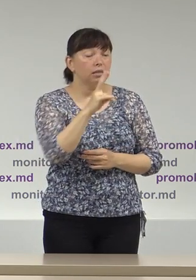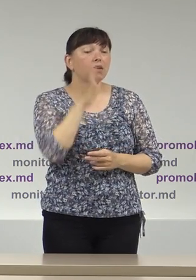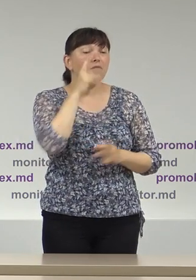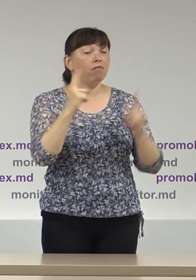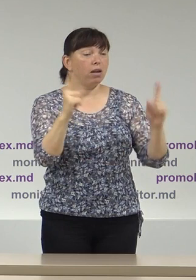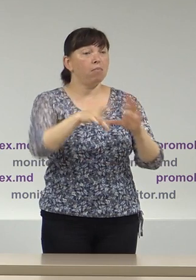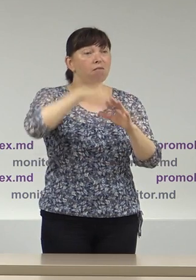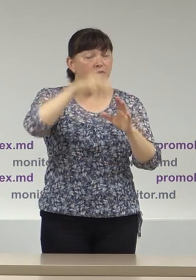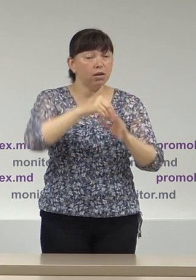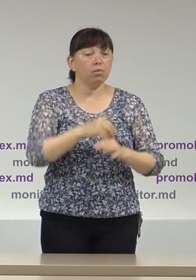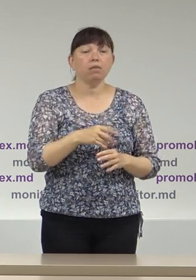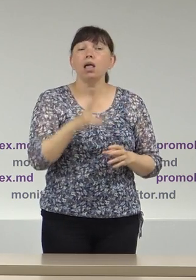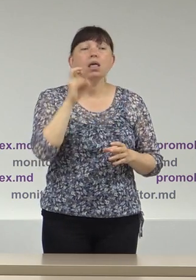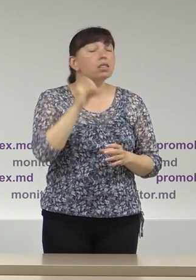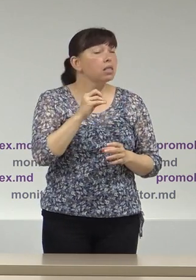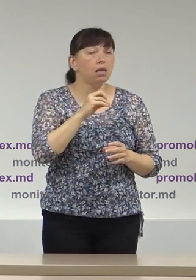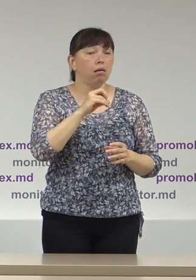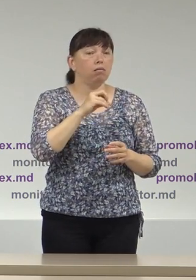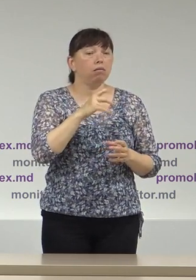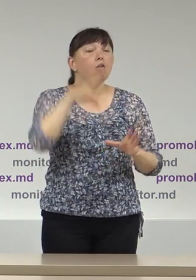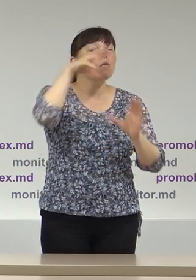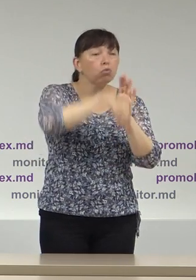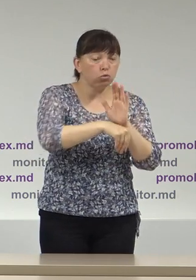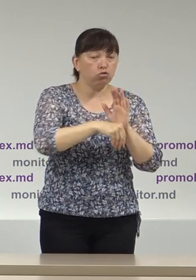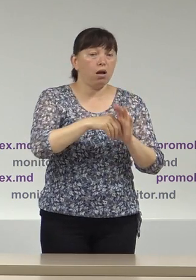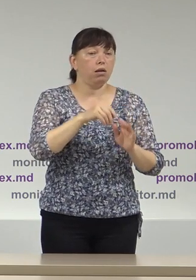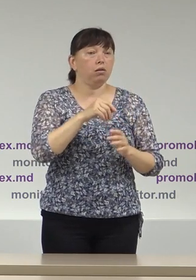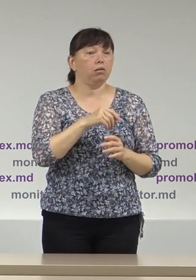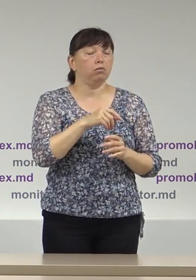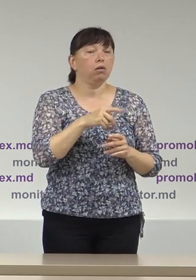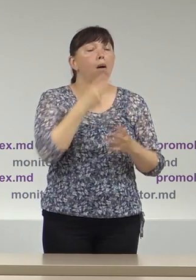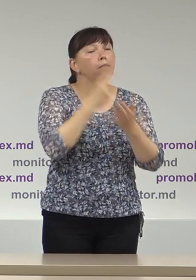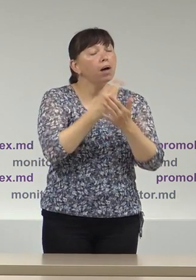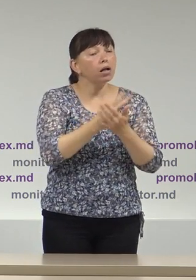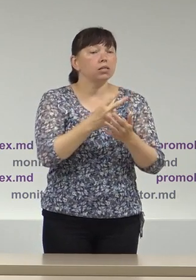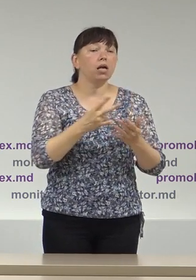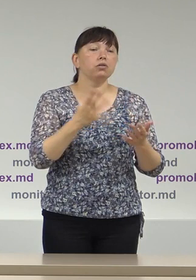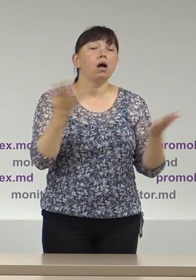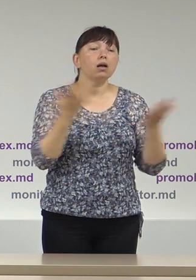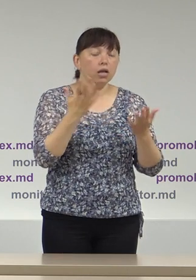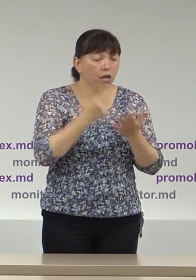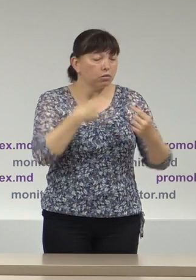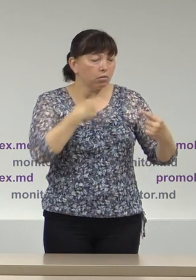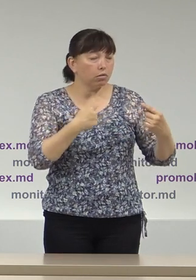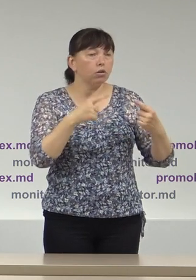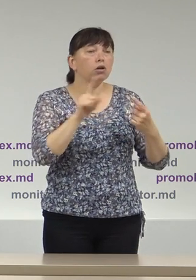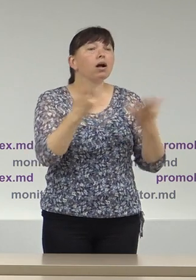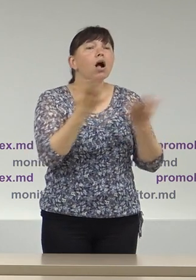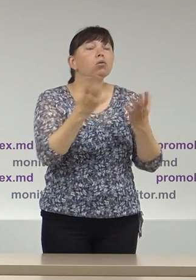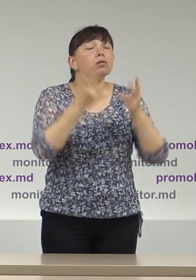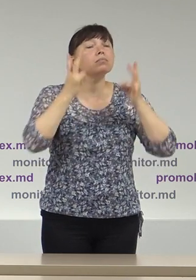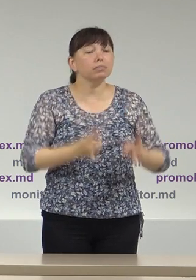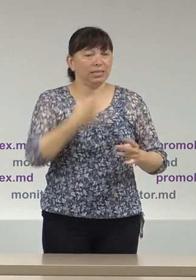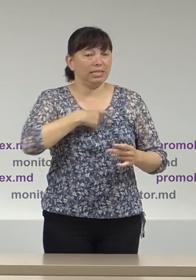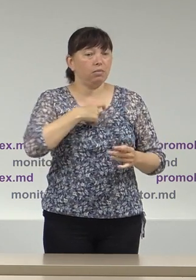electorală nu prevede obligația contestatarului de a demonstra existența unei vătămări reale a